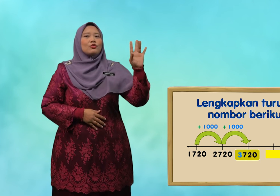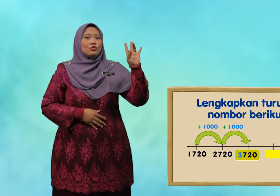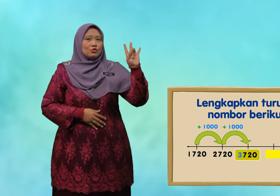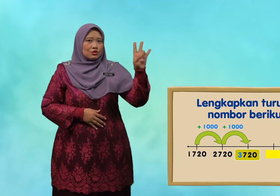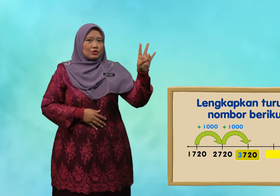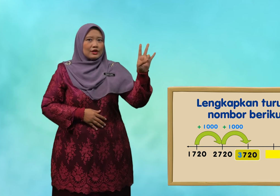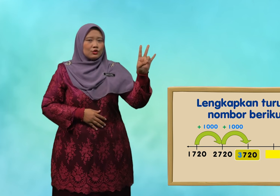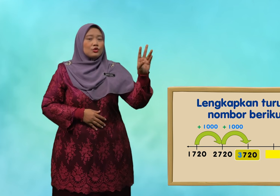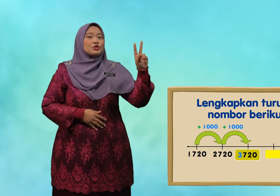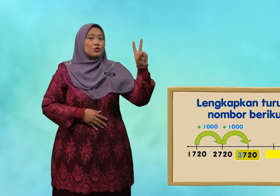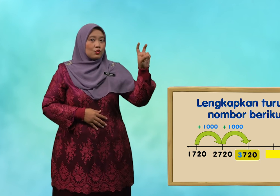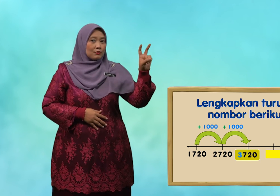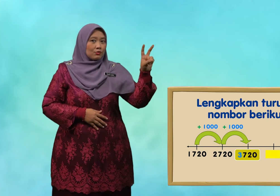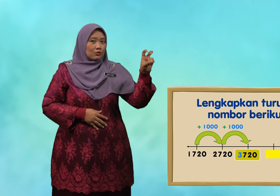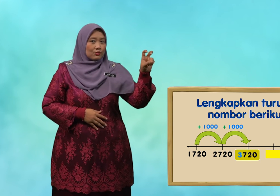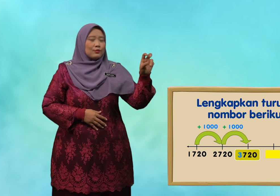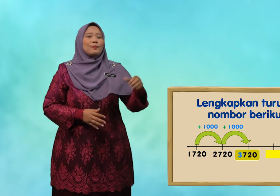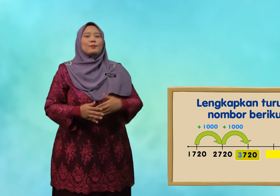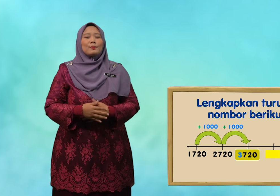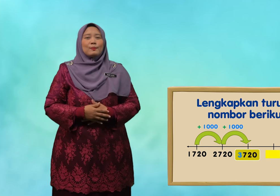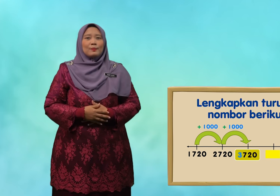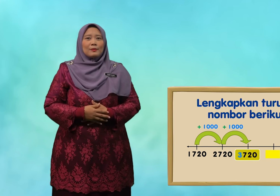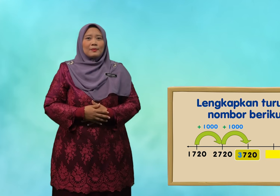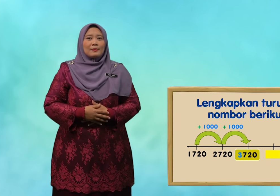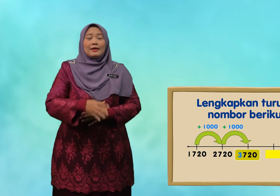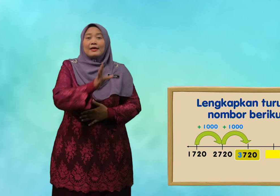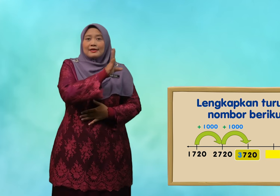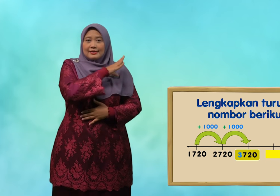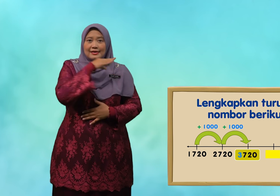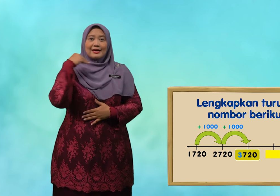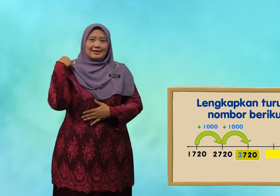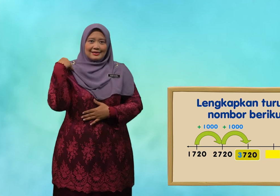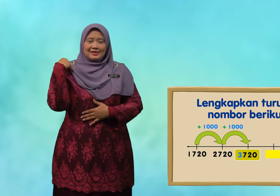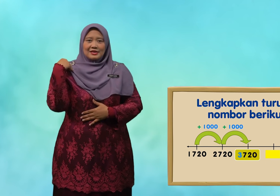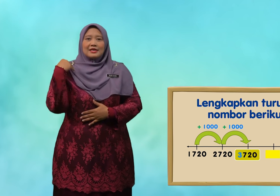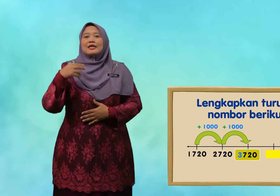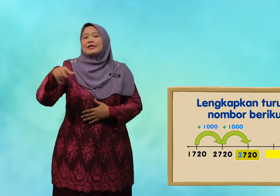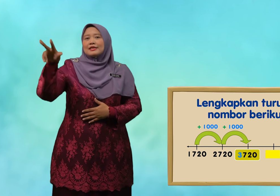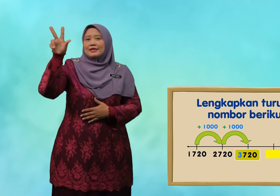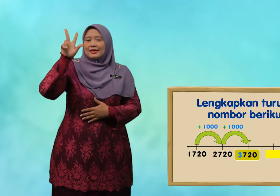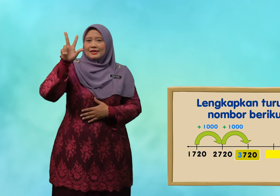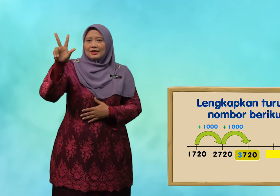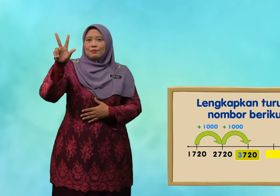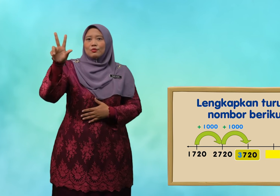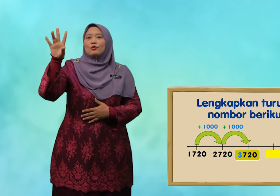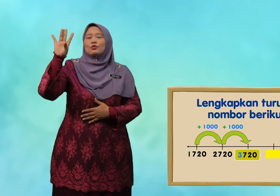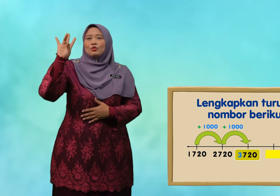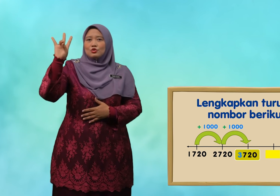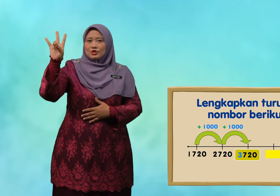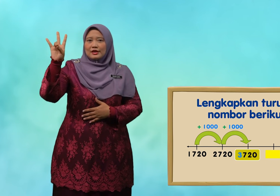tujuh ratus dua puluh dan tiga ribu tujuh